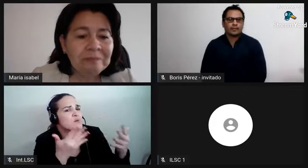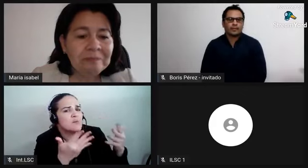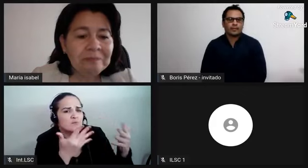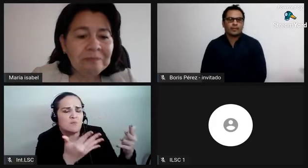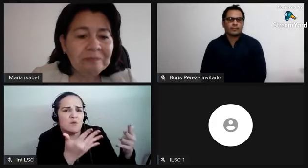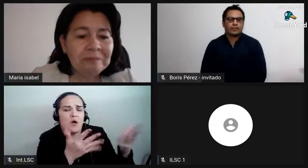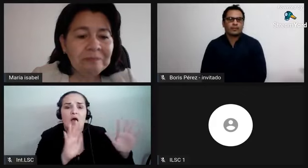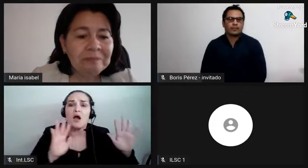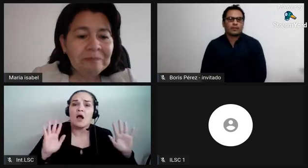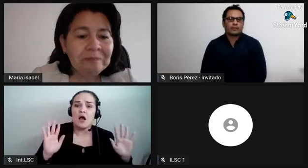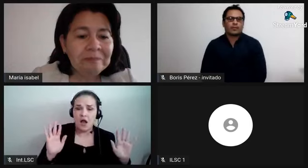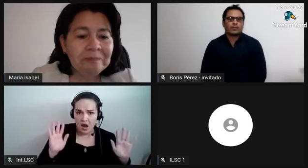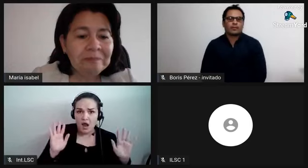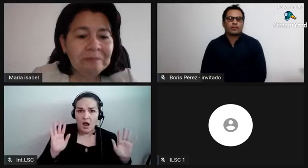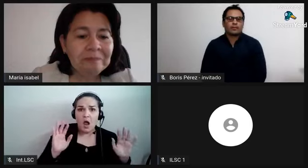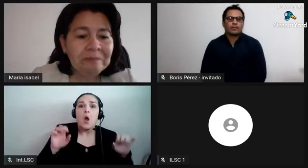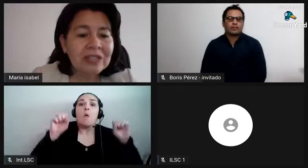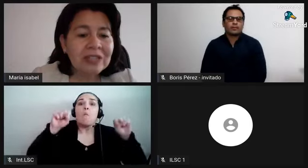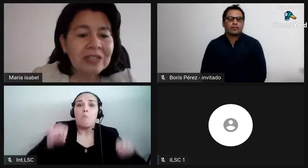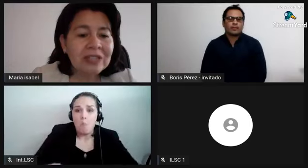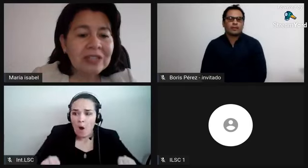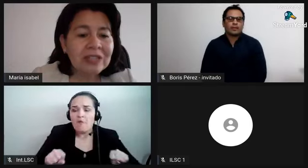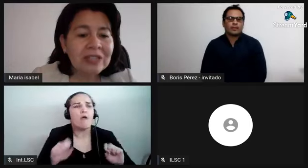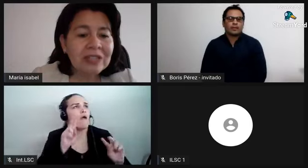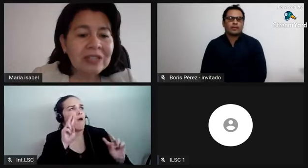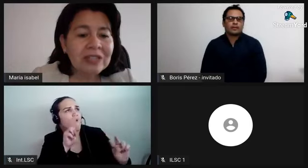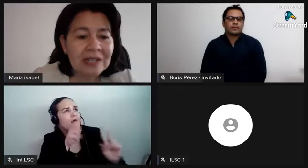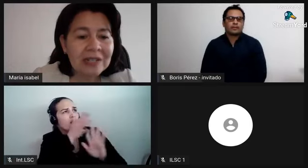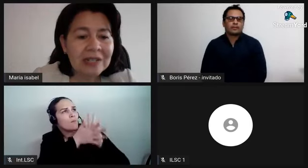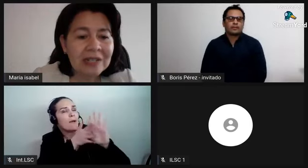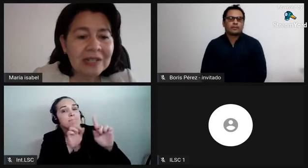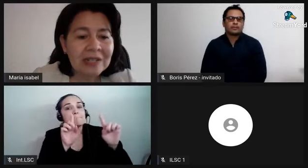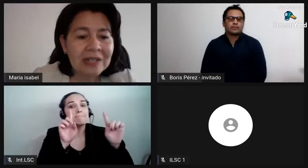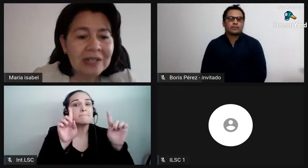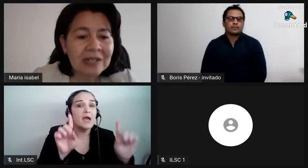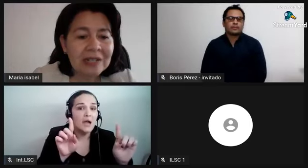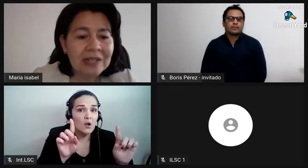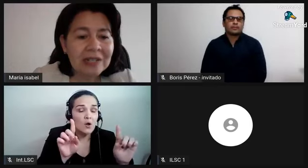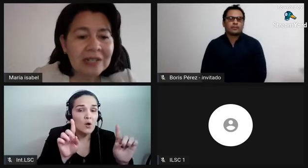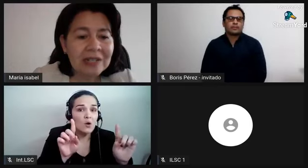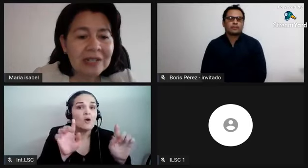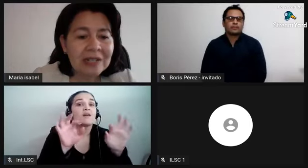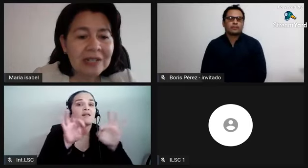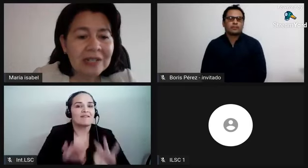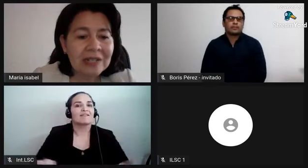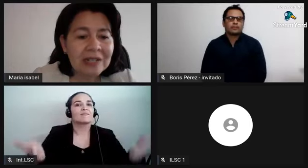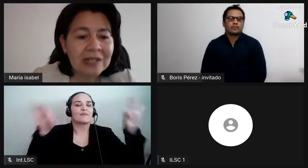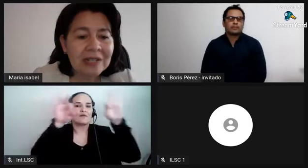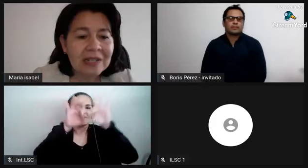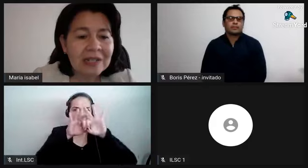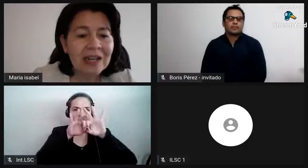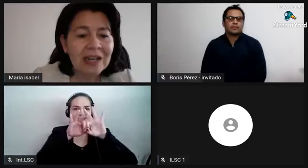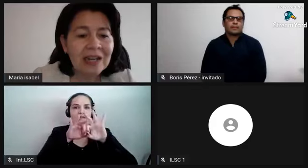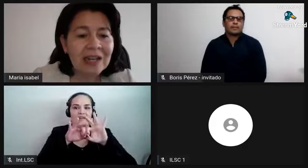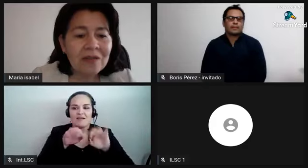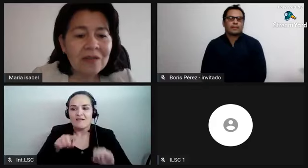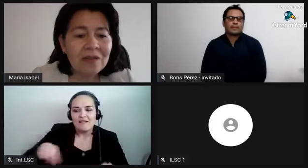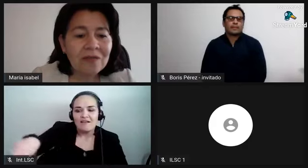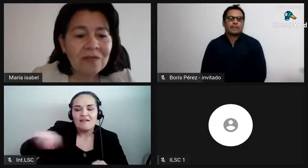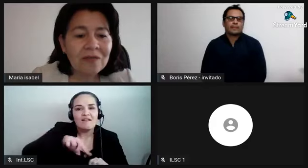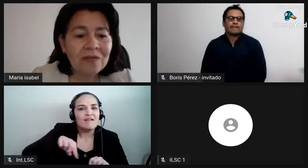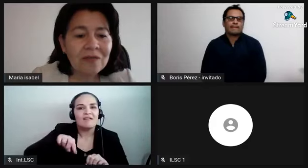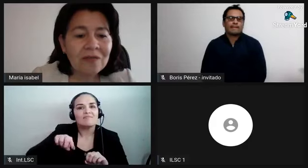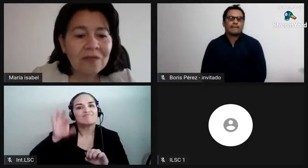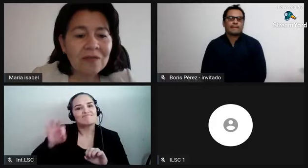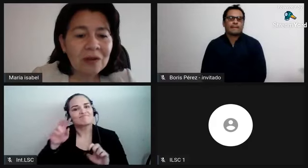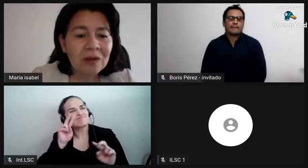pueden tener contacto con la lengua pero la invitación es que también se den la oportunidad de conocer la forma como las